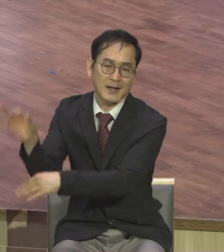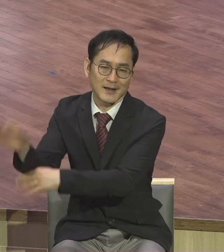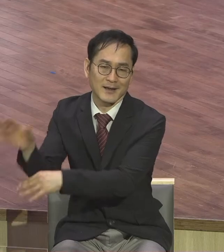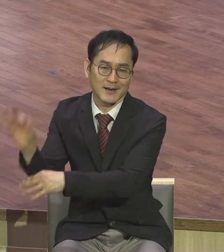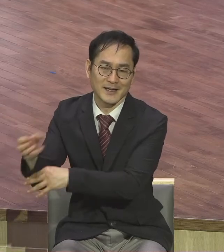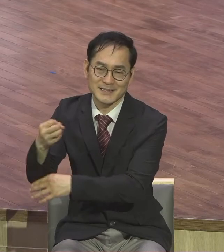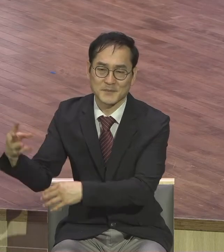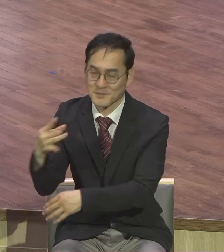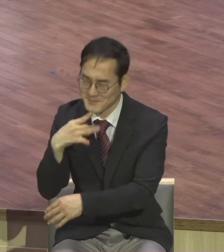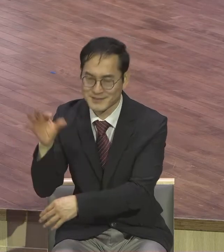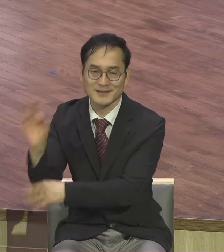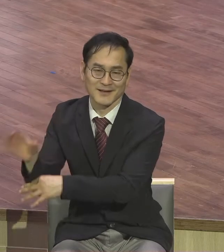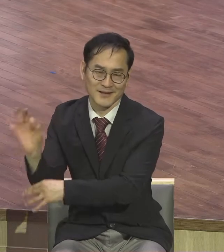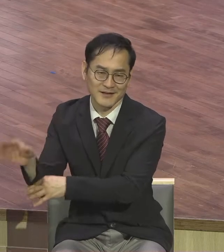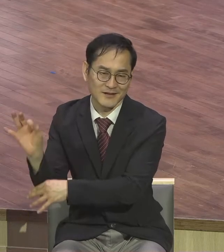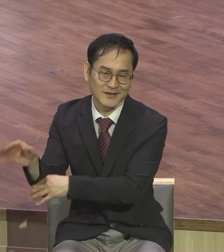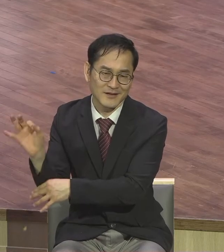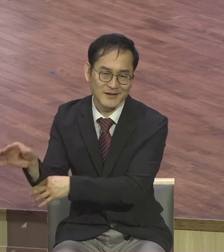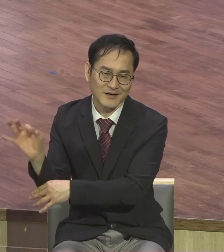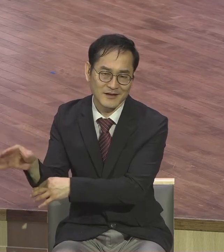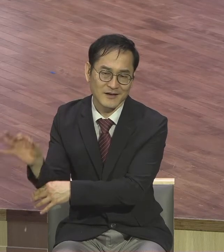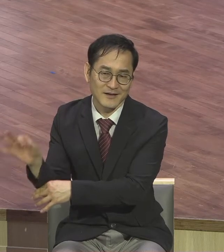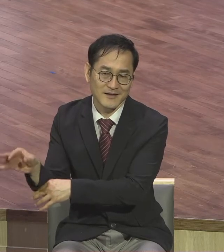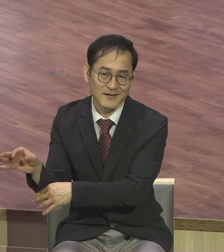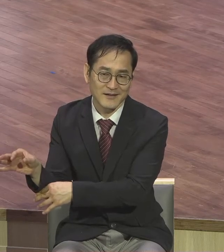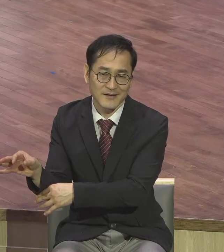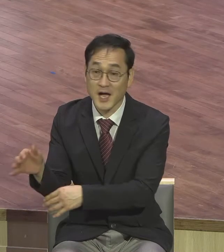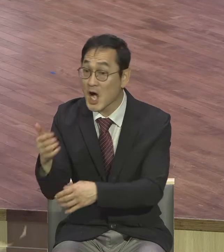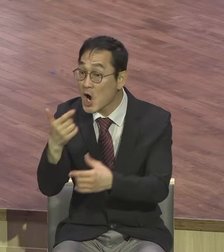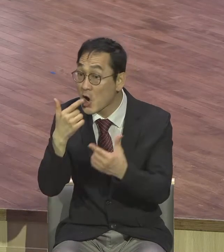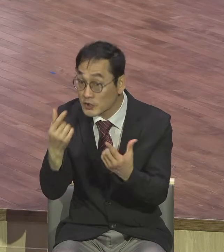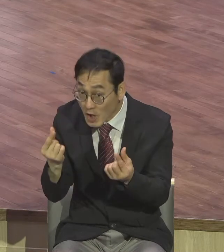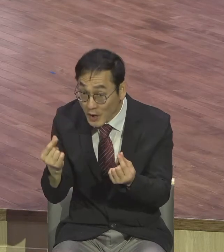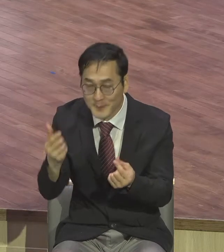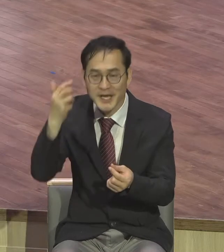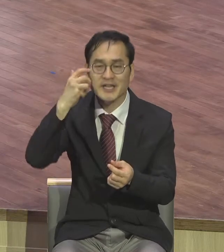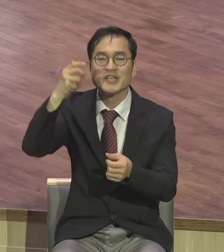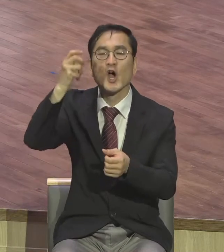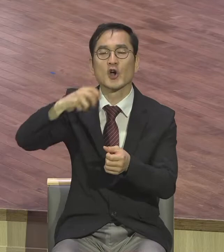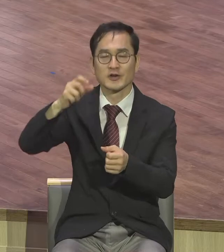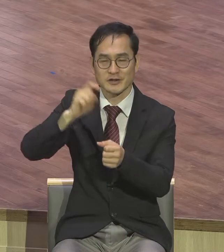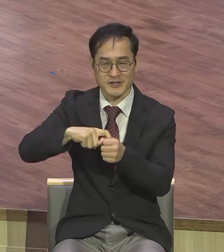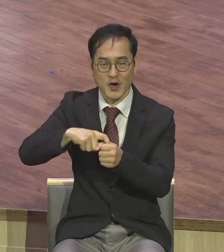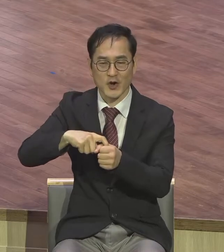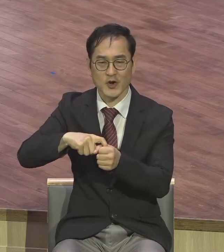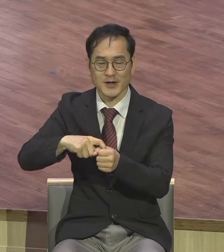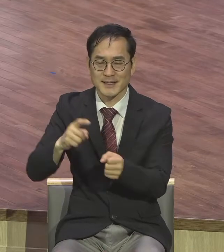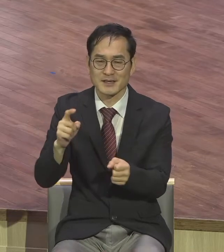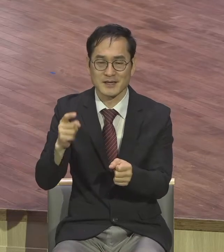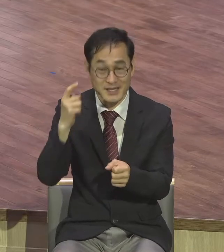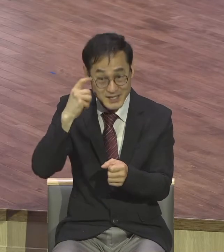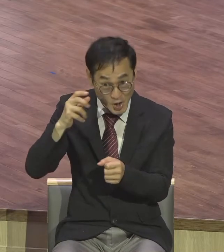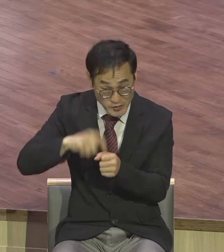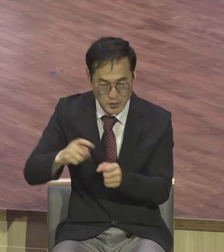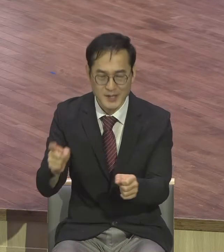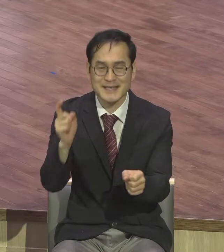놓은 요걸 풀어야 돼요 영적으로 이런 잠김 현상에 빠지는 사람들이 많아요 대표적인 사람들이 바로